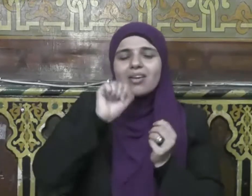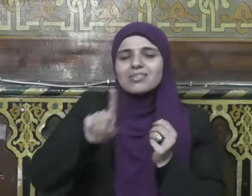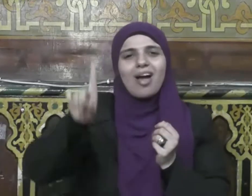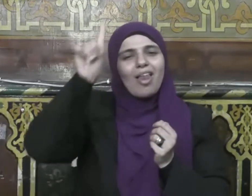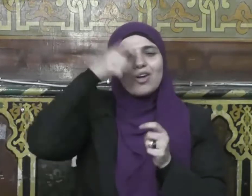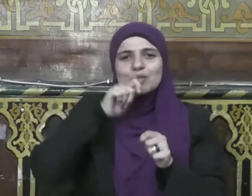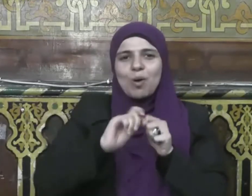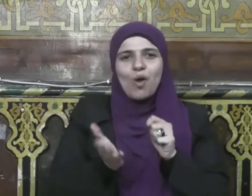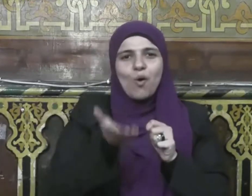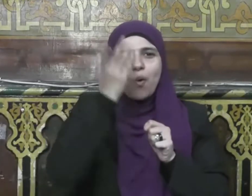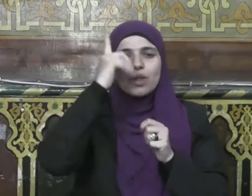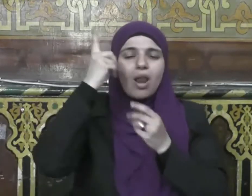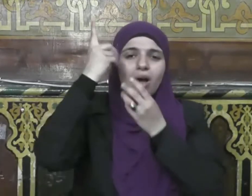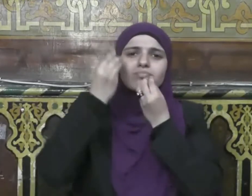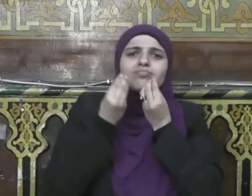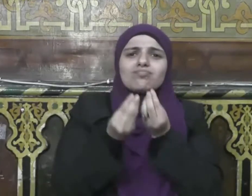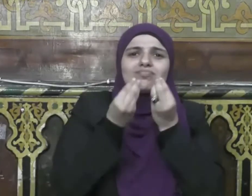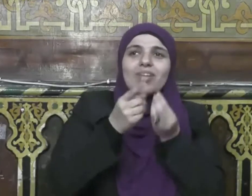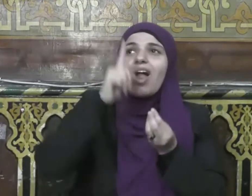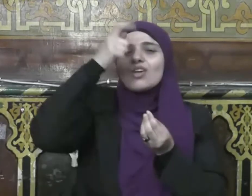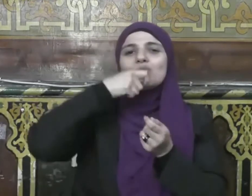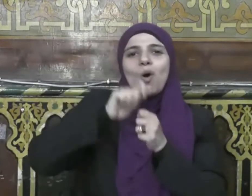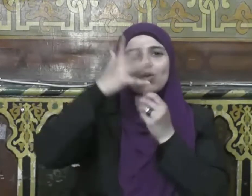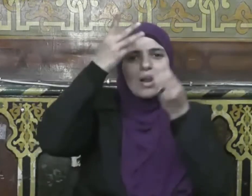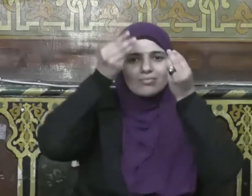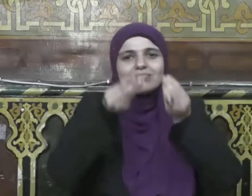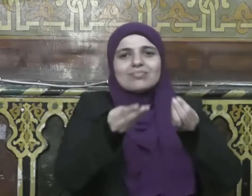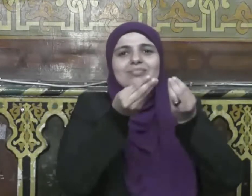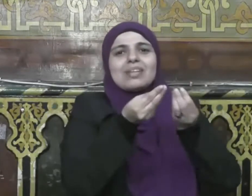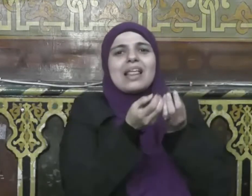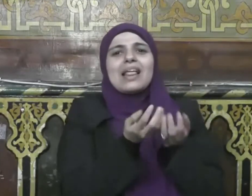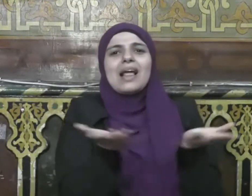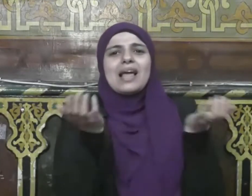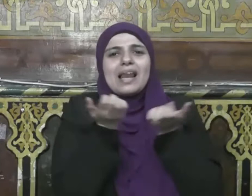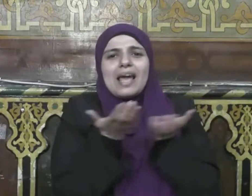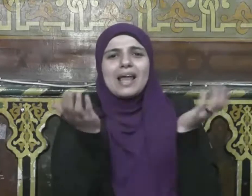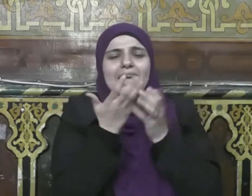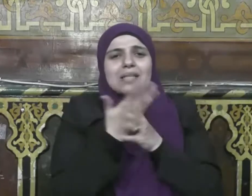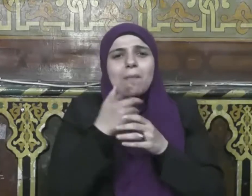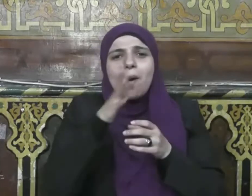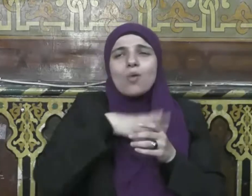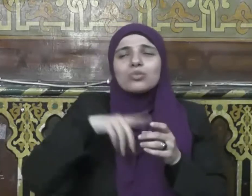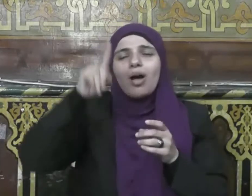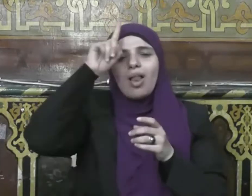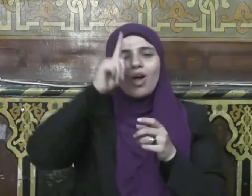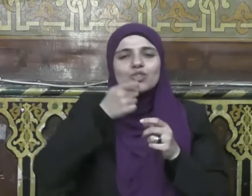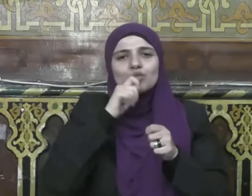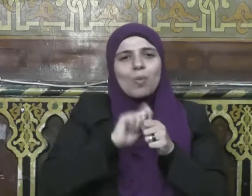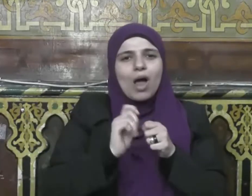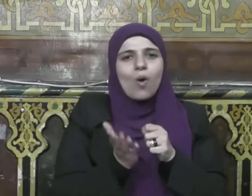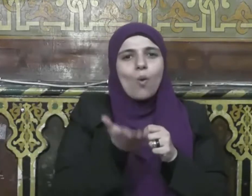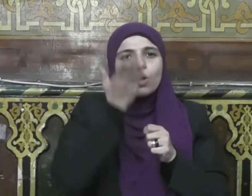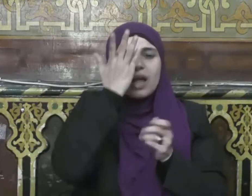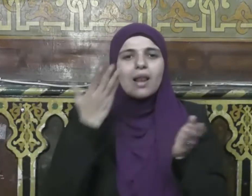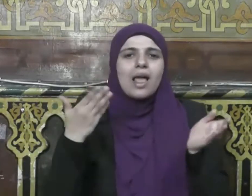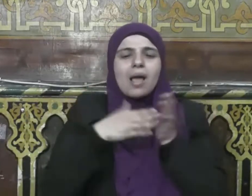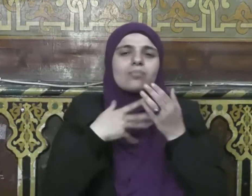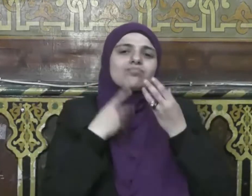امتنى الله عز وجل بها على عباده فحري بكل مسلم أن